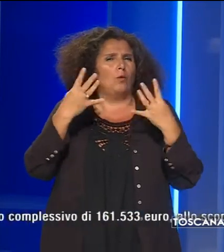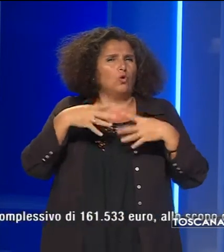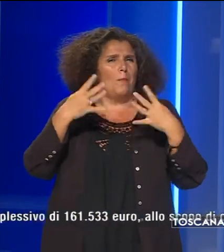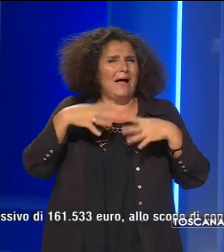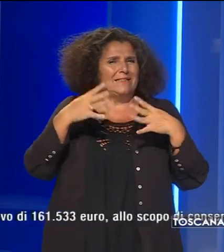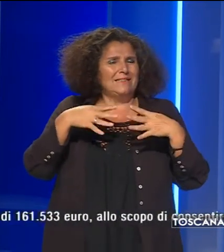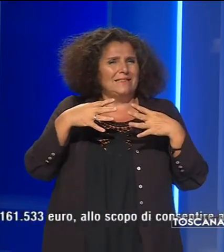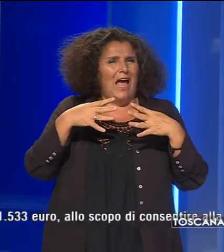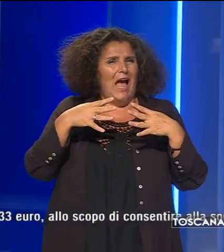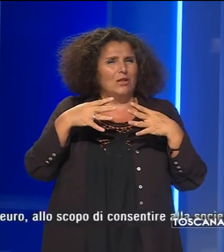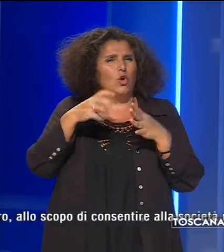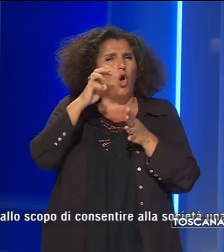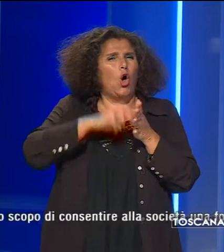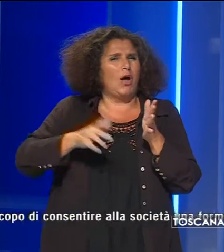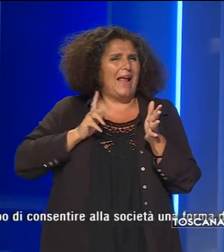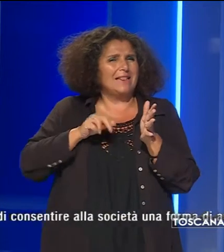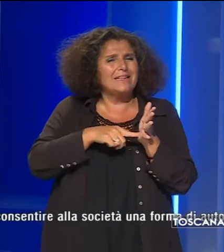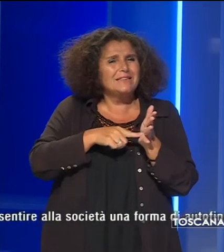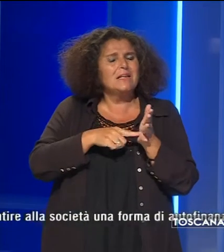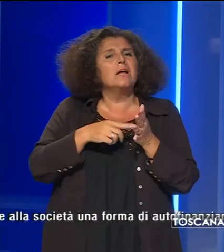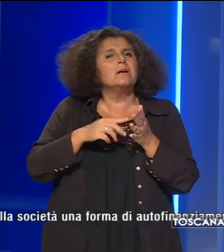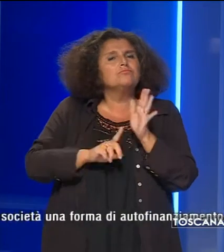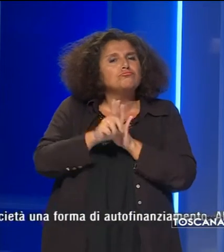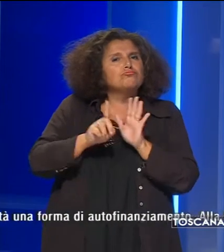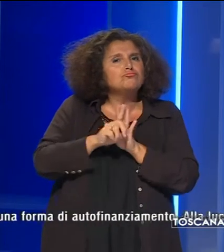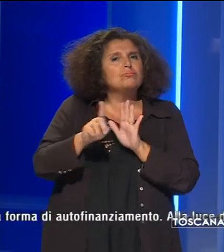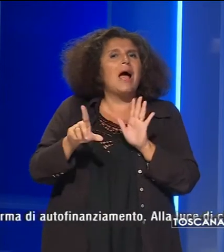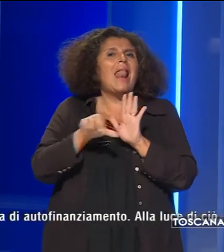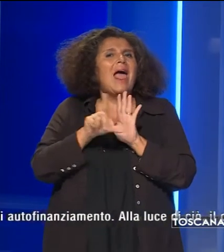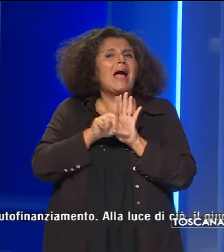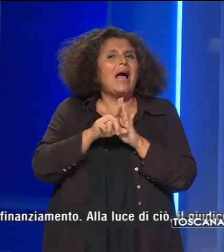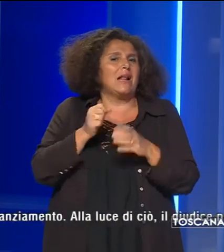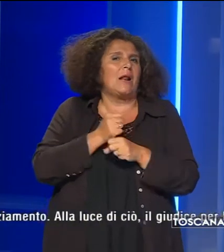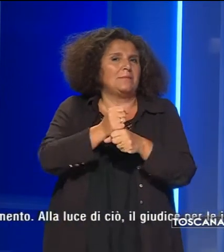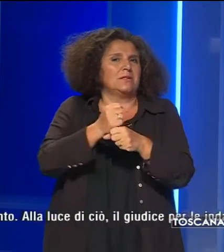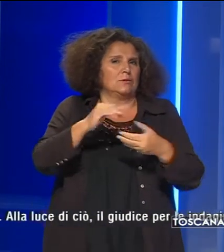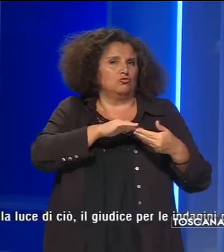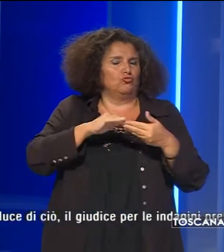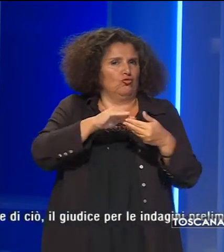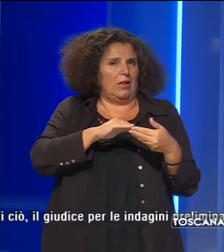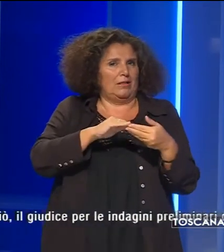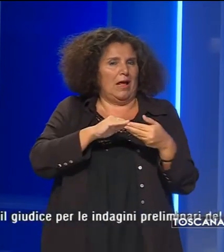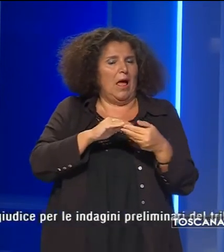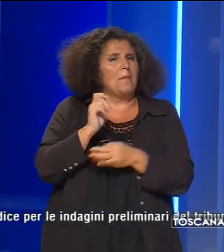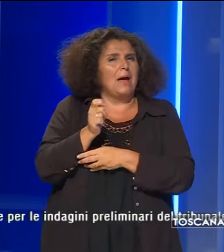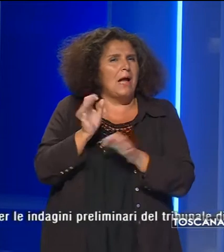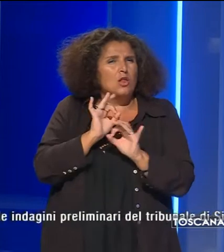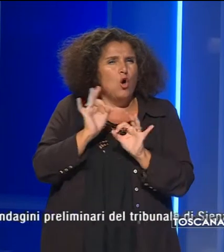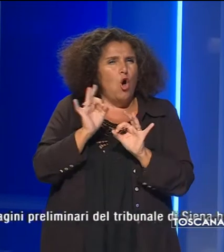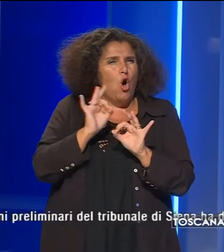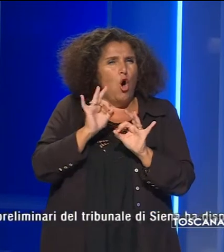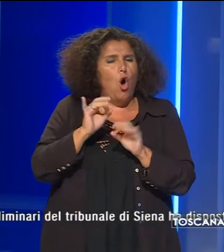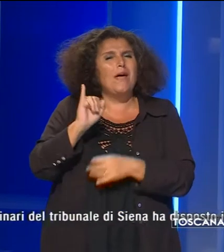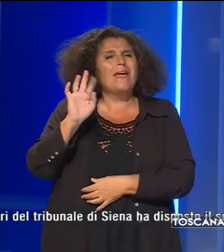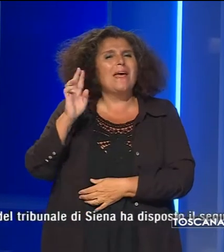dichiarazione dei redditi è emerso che il legale rappresentante della società aveva omesso i versamenti delle ritenute